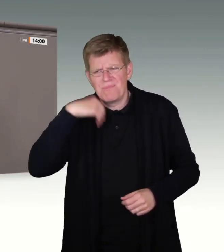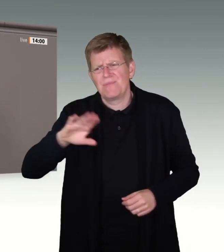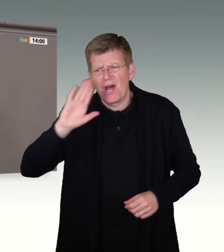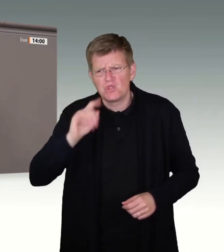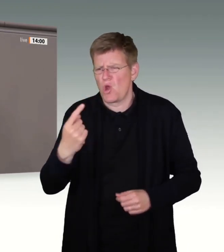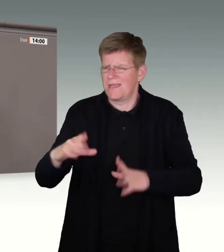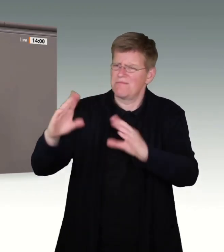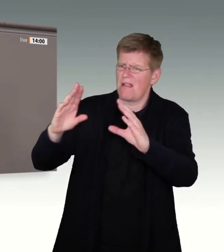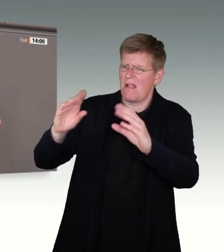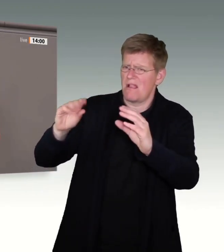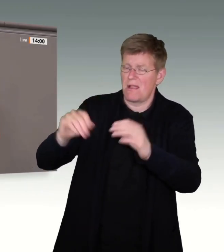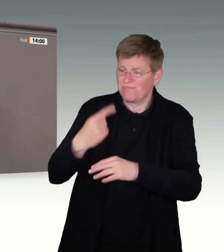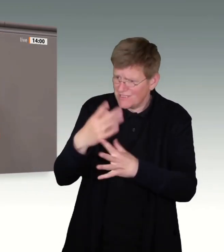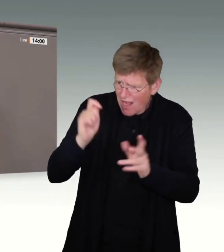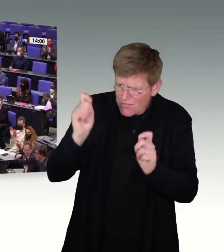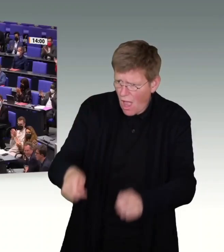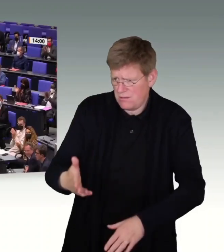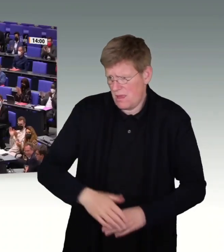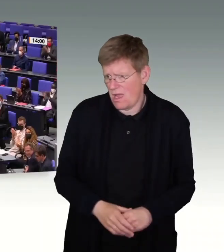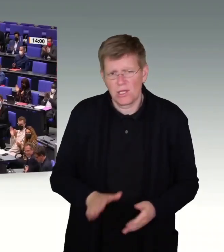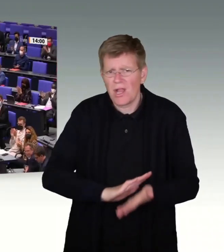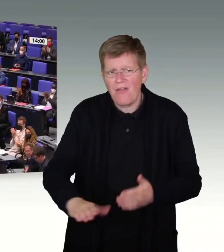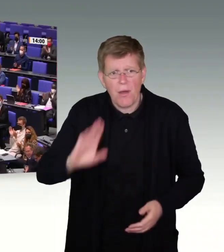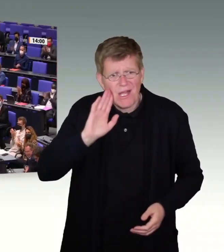Sie haben den Antrag gestellt. Vielleicht hören Sie einfach mal zu.